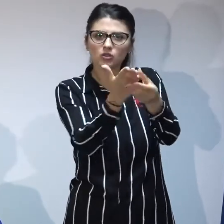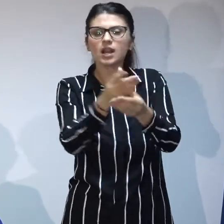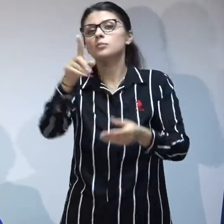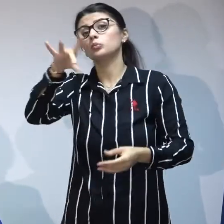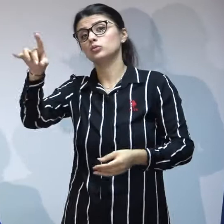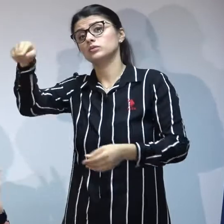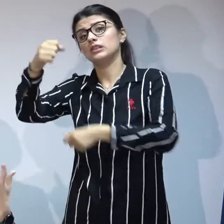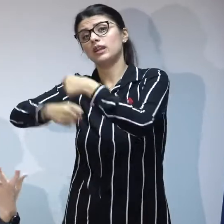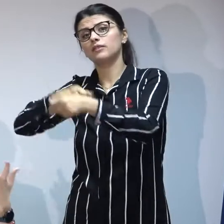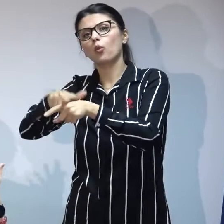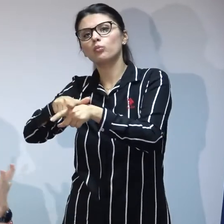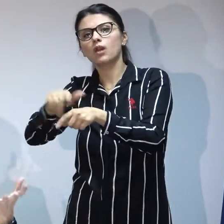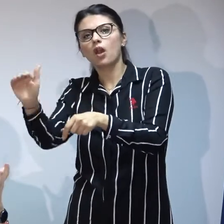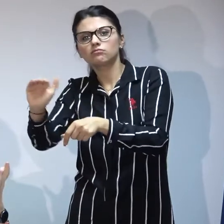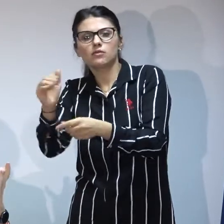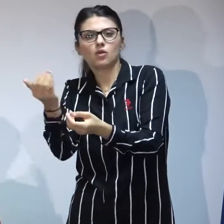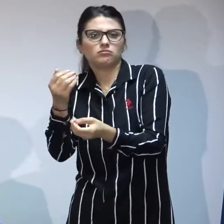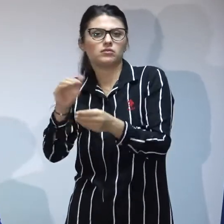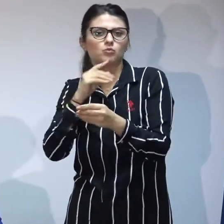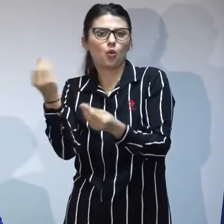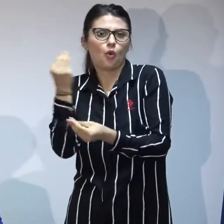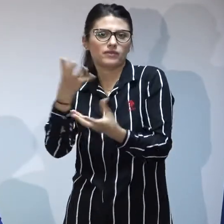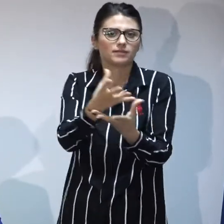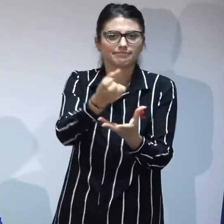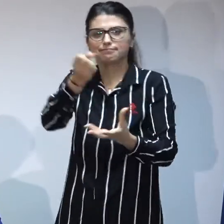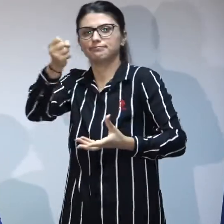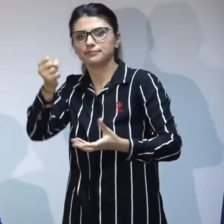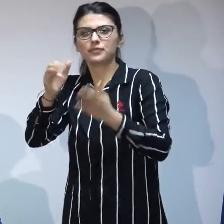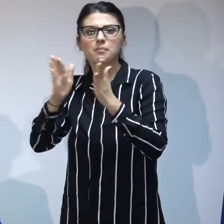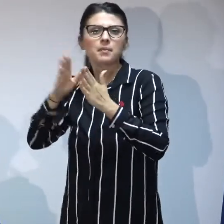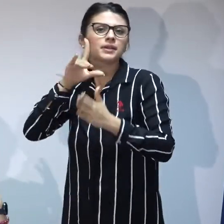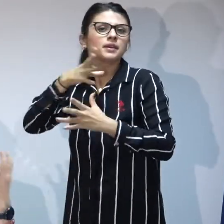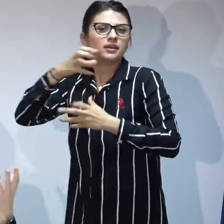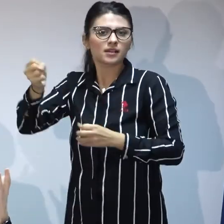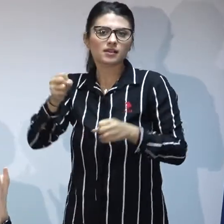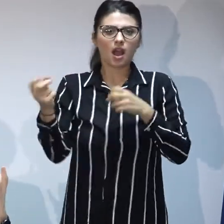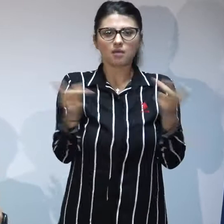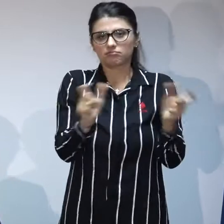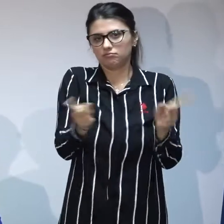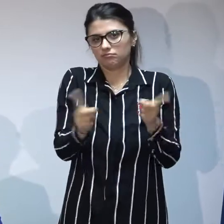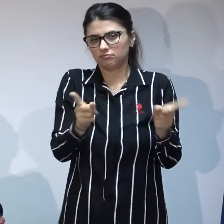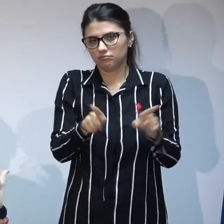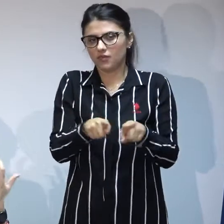pentru că există doi pași mari practic menegerii de caz pregătesc